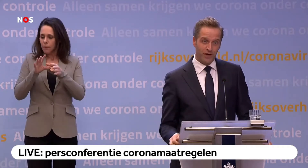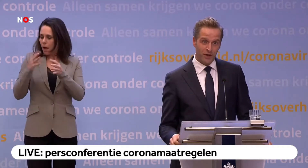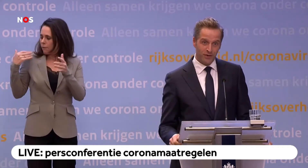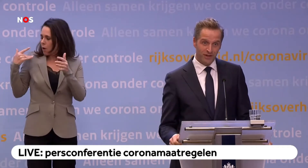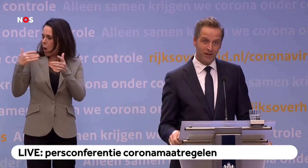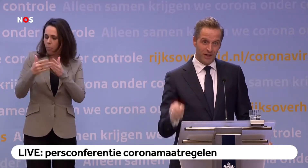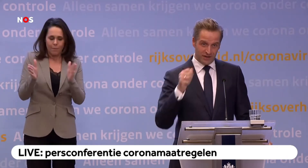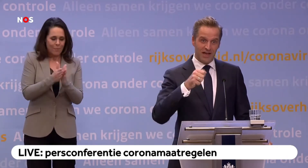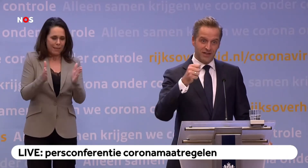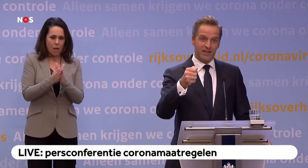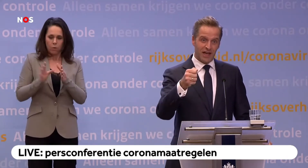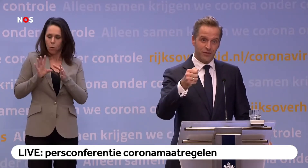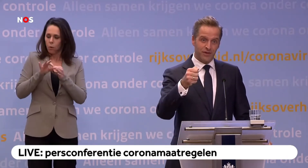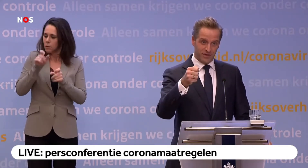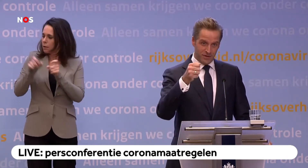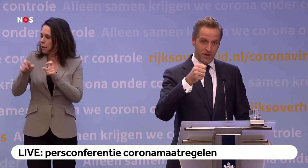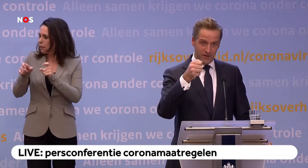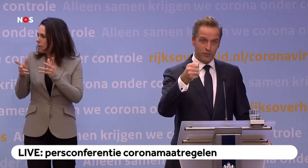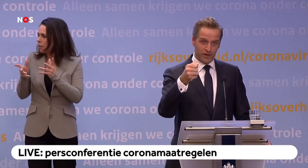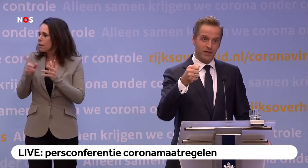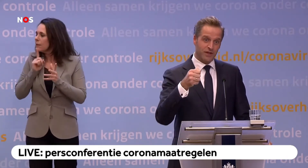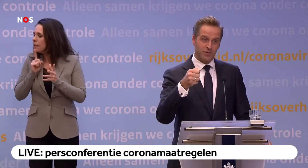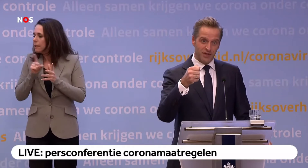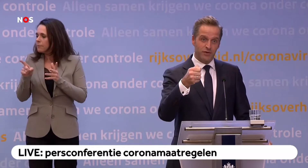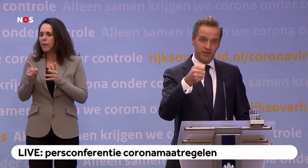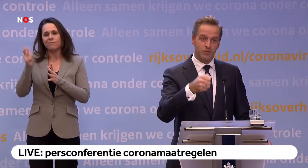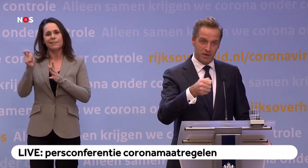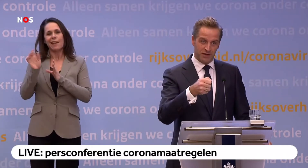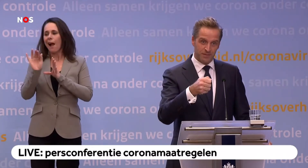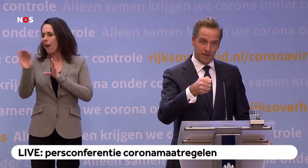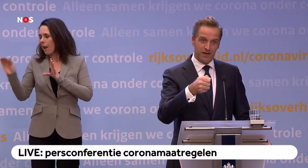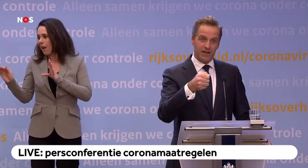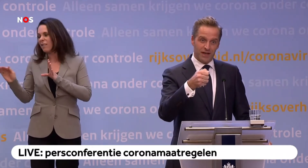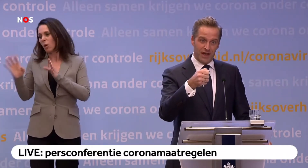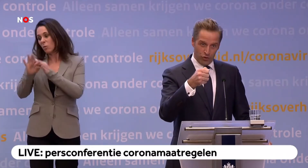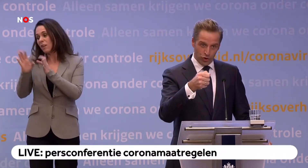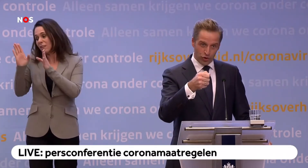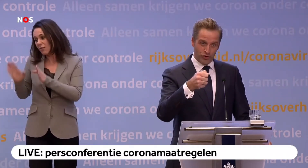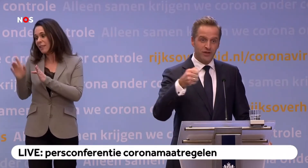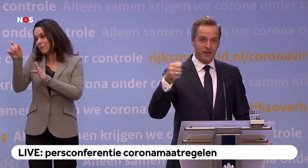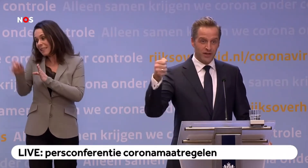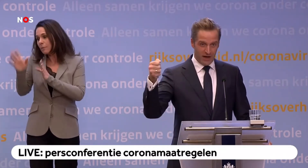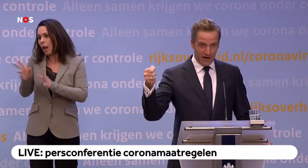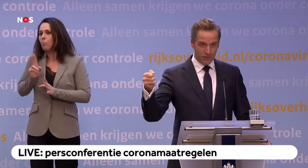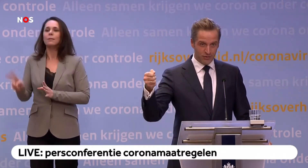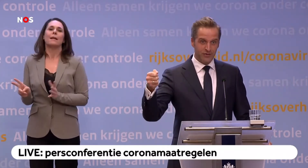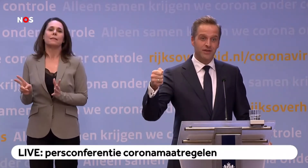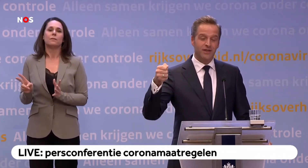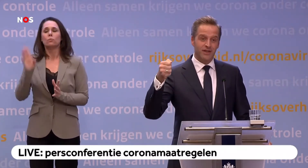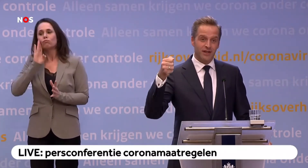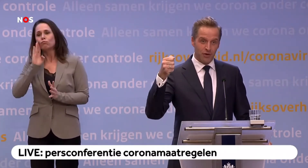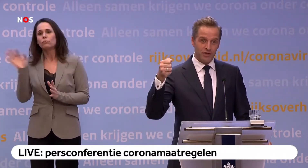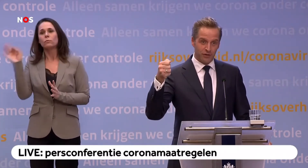afgelopen periode het seintje te geven... ...je bent in contact geweest met iemand die besmet is. En dus ga naar huis,